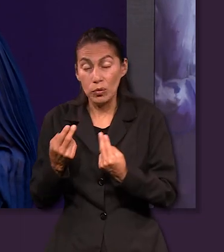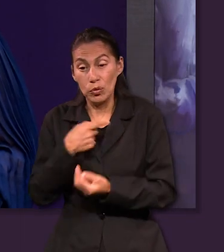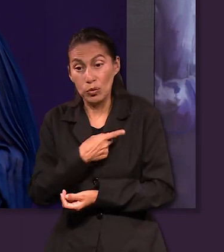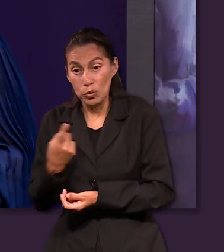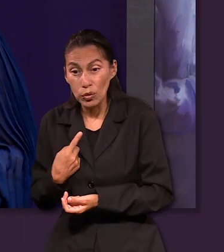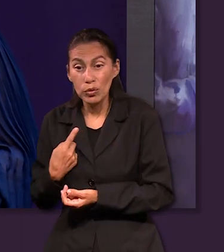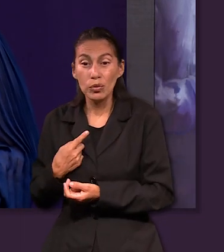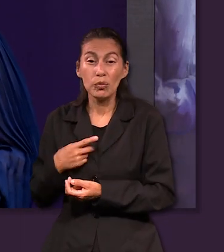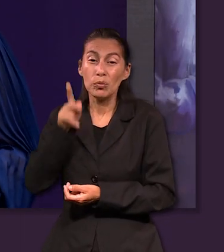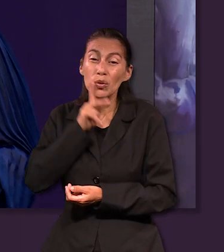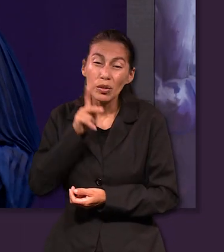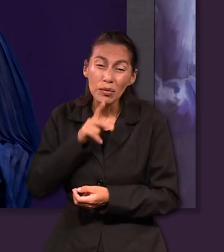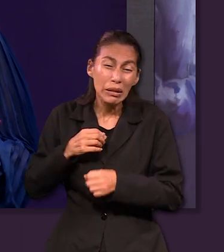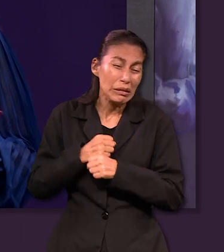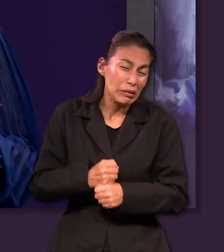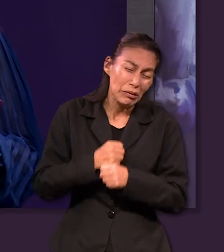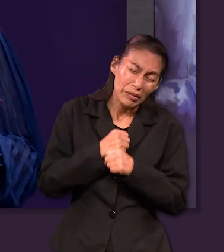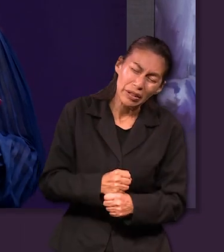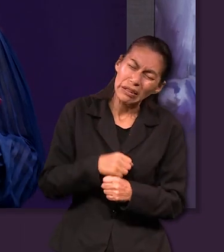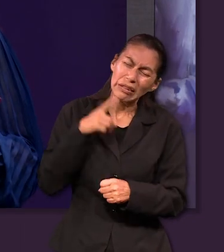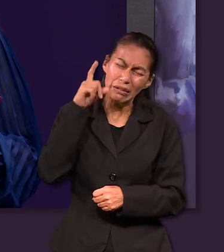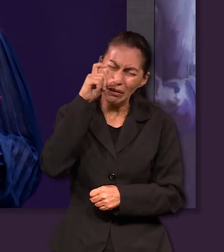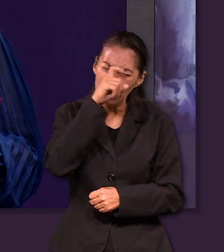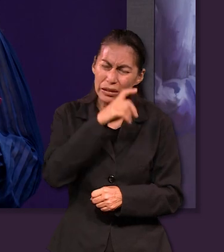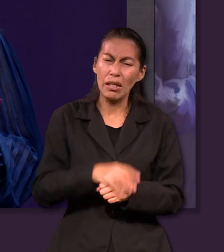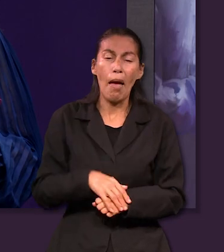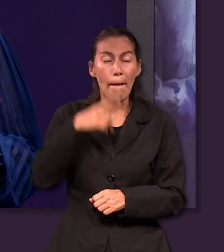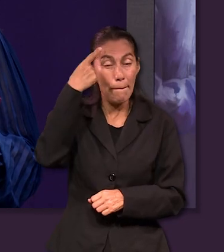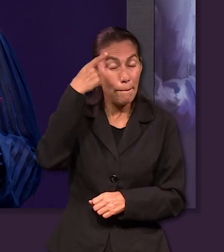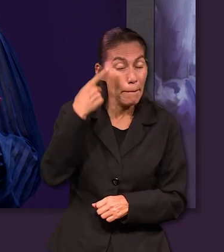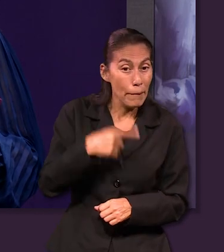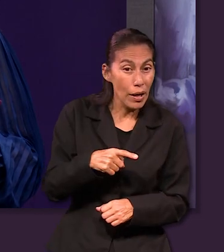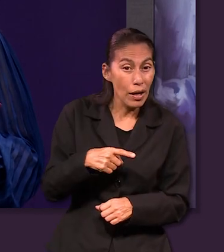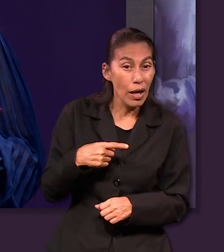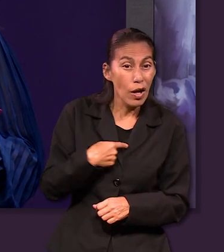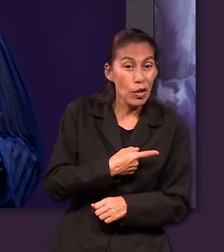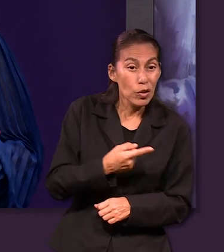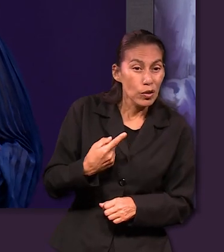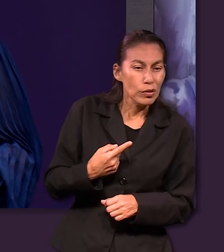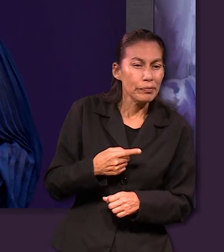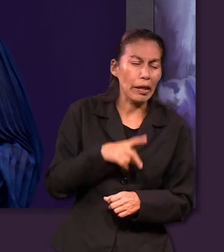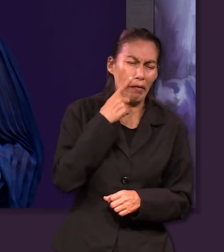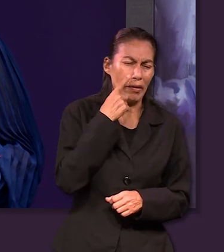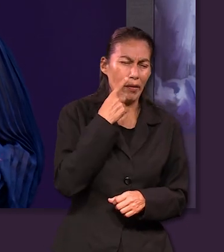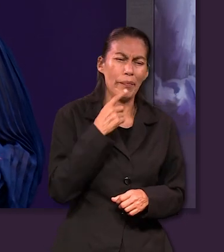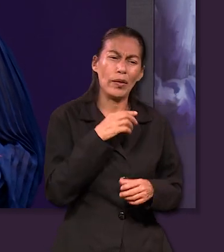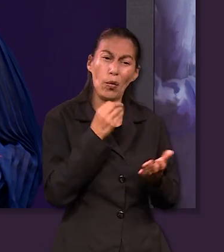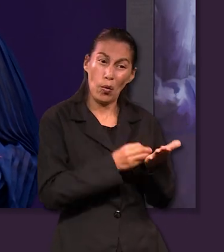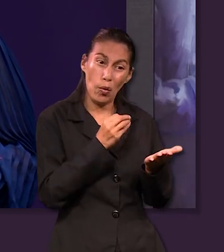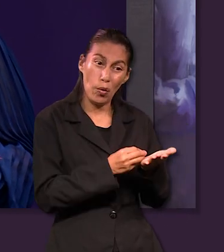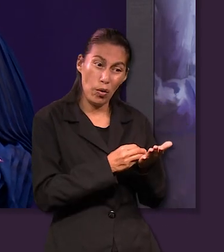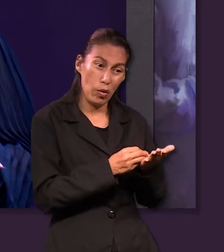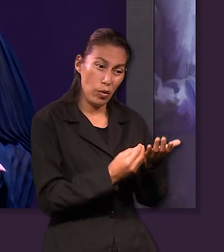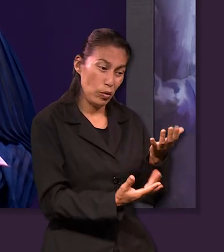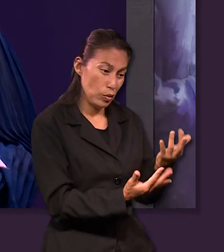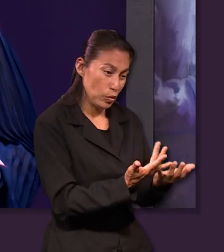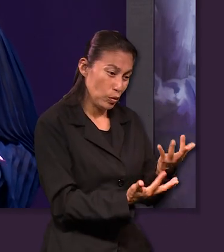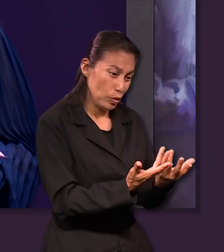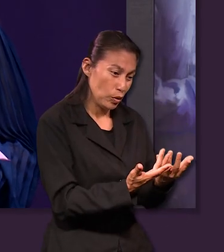difícil es necesario así como dice para que sea sometida a vuestra fe mucho más preciosa que el oro lo que hablábamos de cuando el oro se separa de las